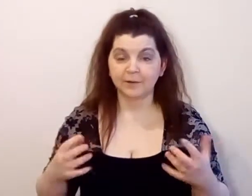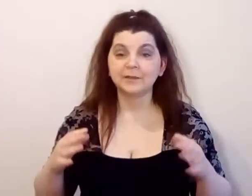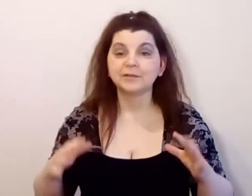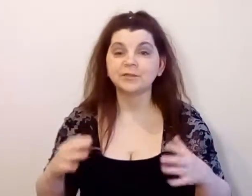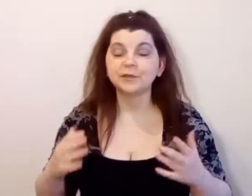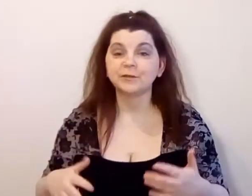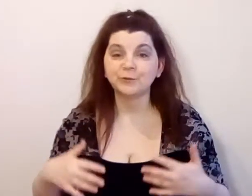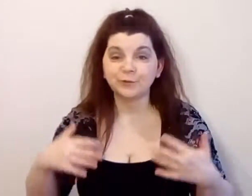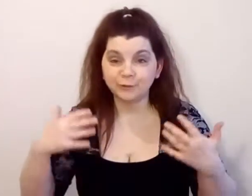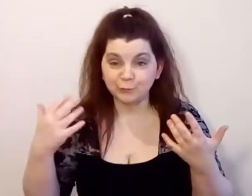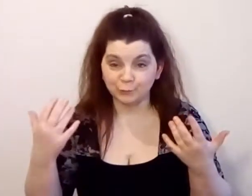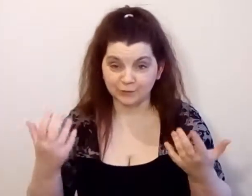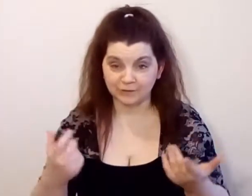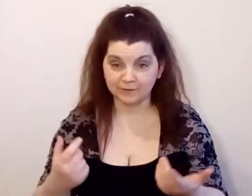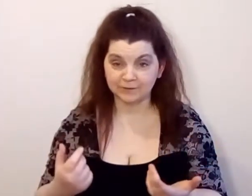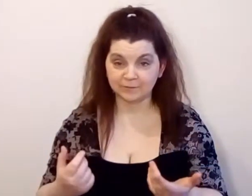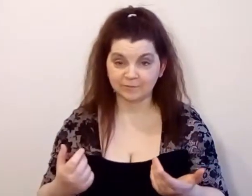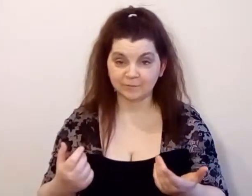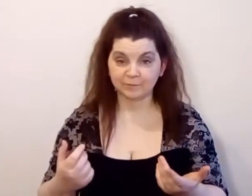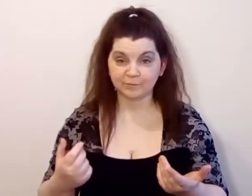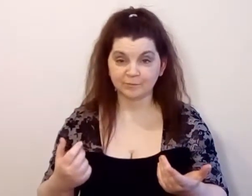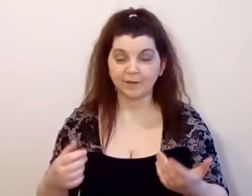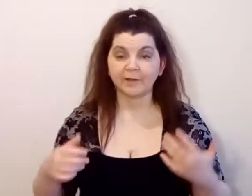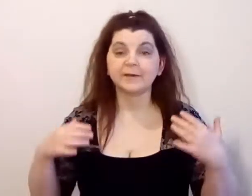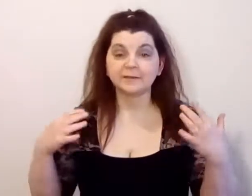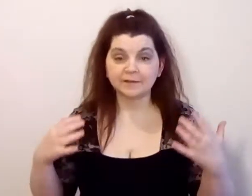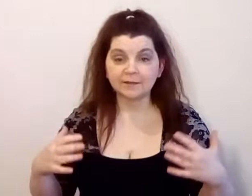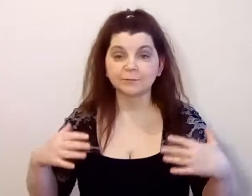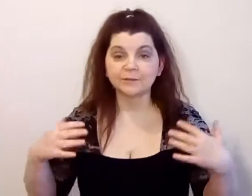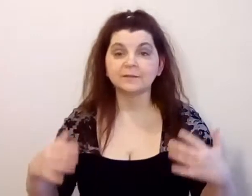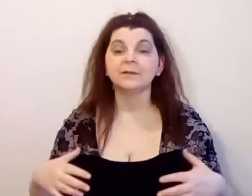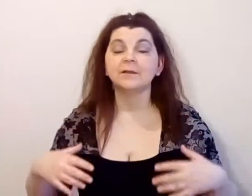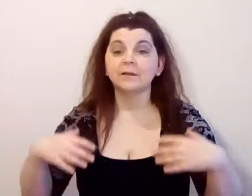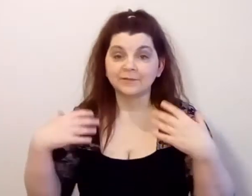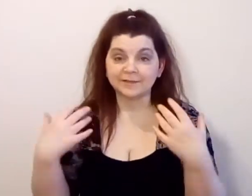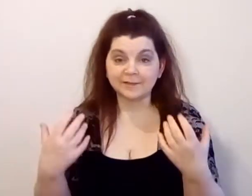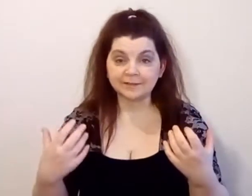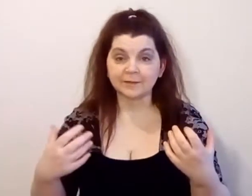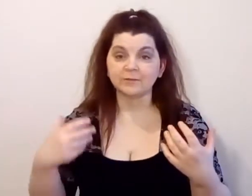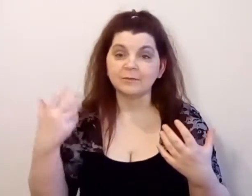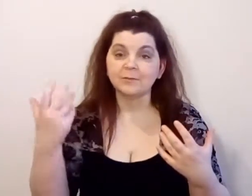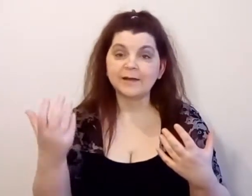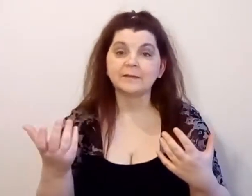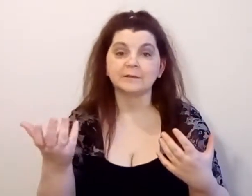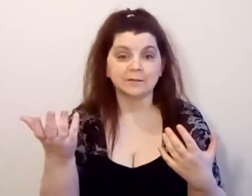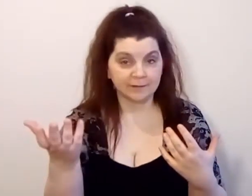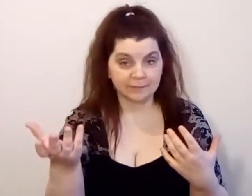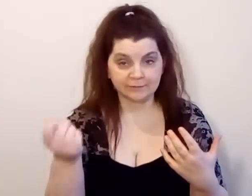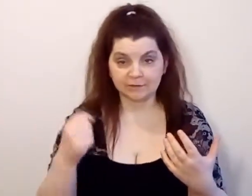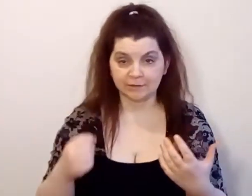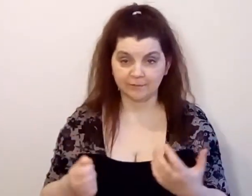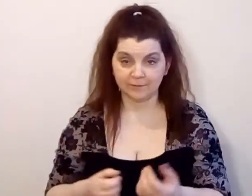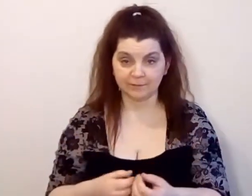Они начинают к нему тянуться. Они хотят быть центром внимания данного человека.